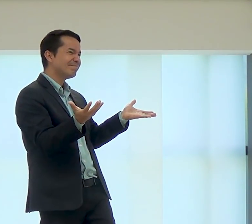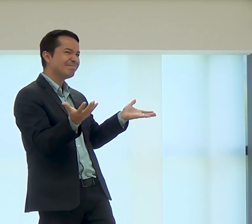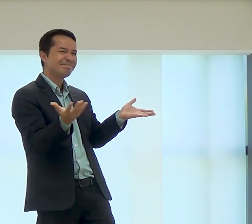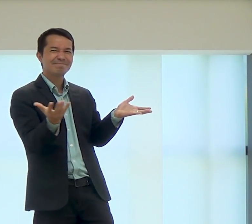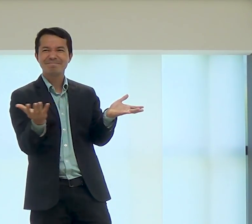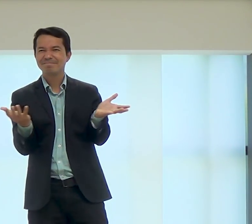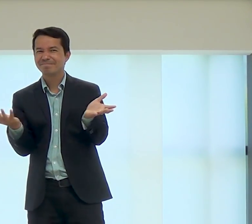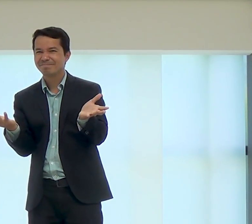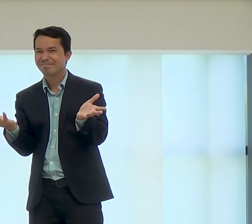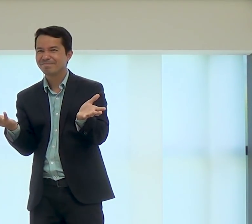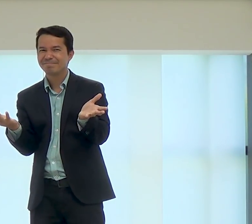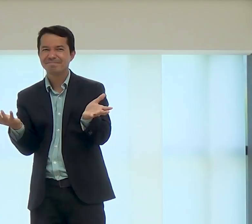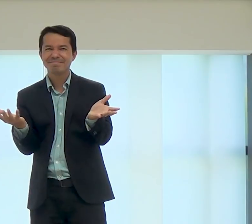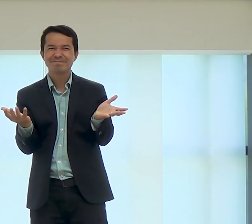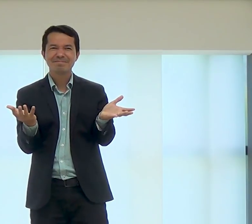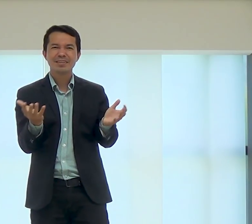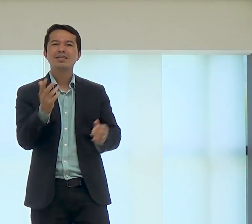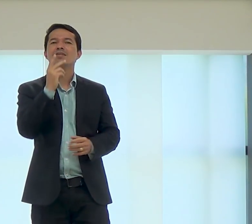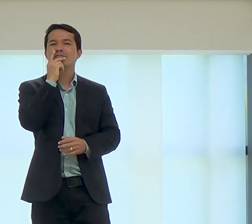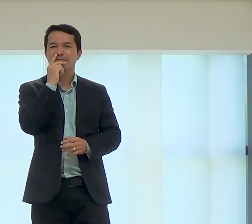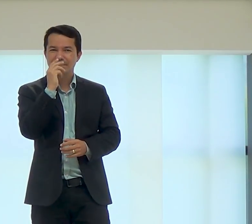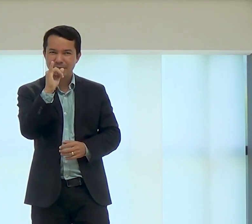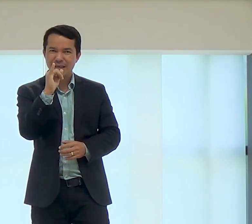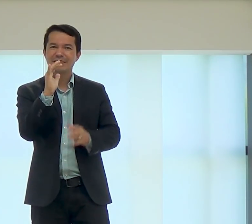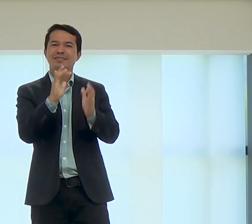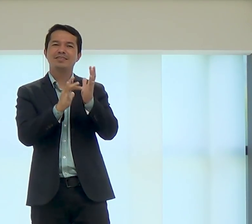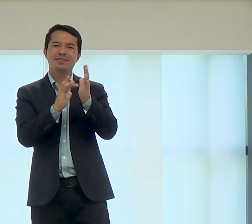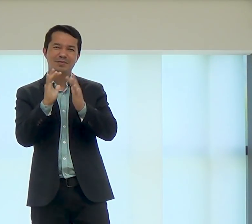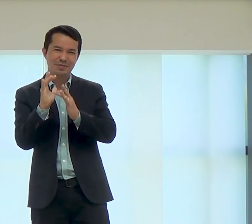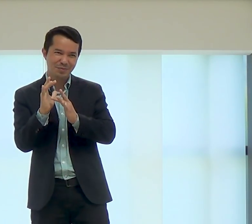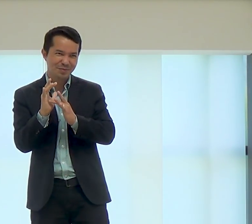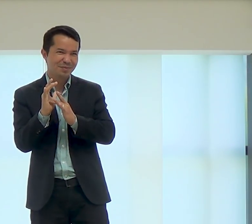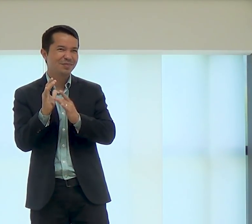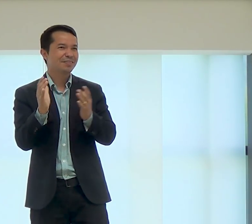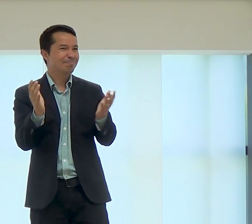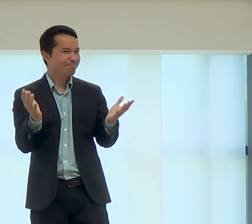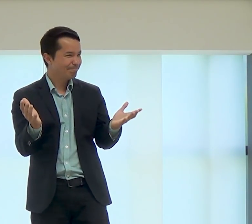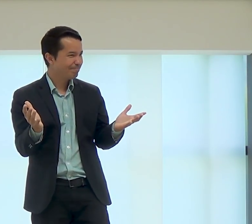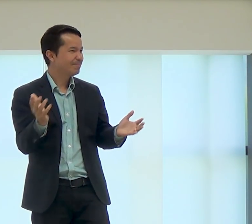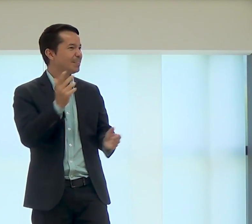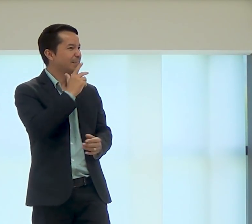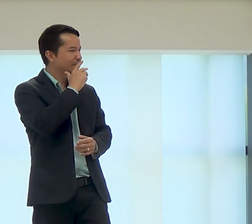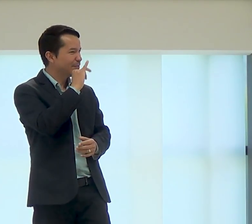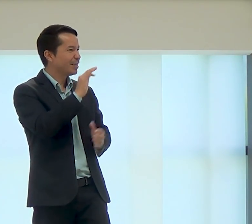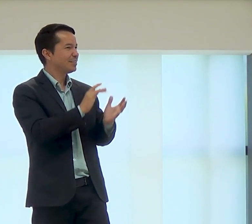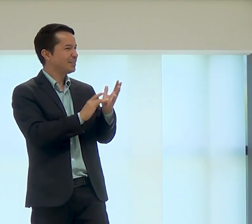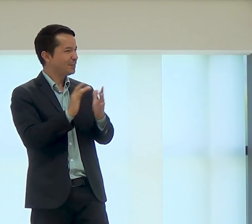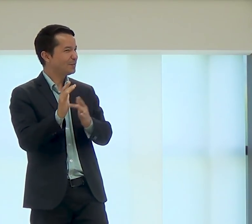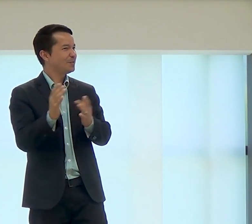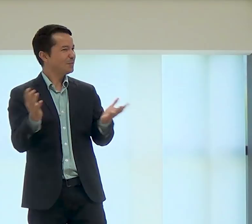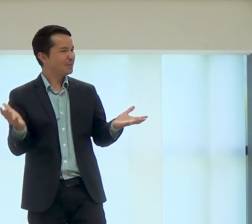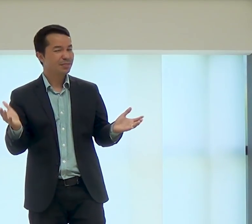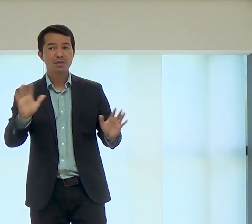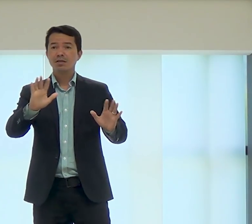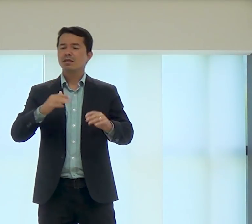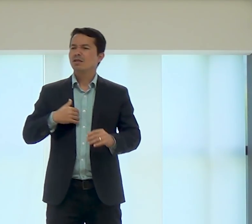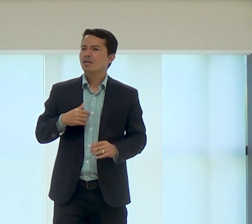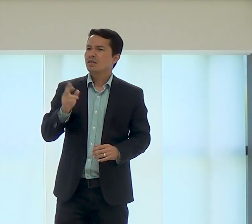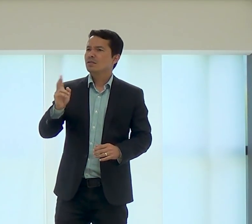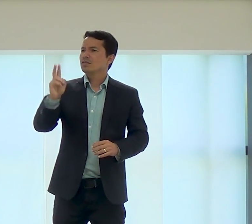Quem é esse José? Vocês sabem? Isso mesmo, o Pai de Jesus. Esse José é